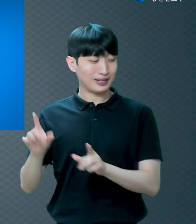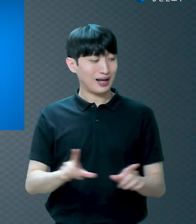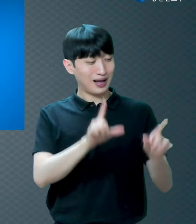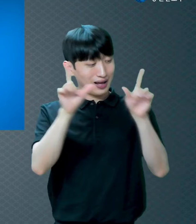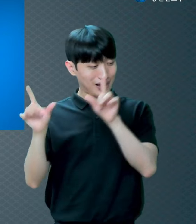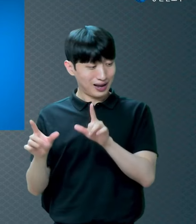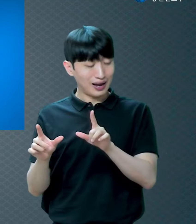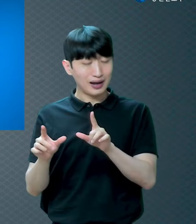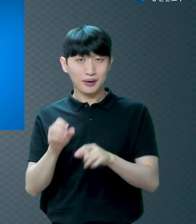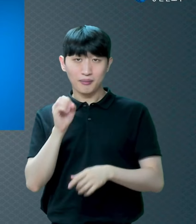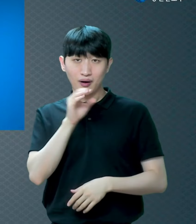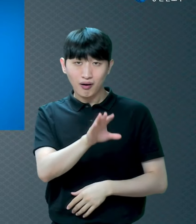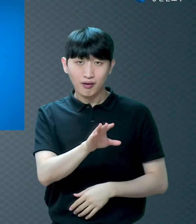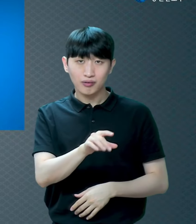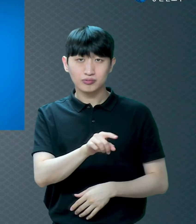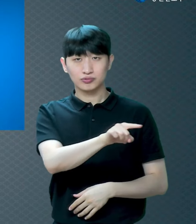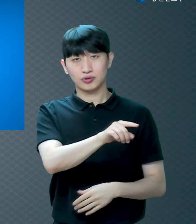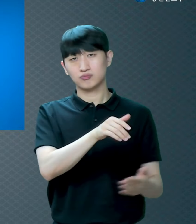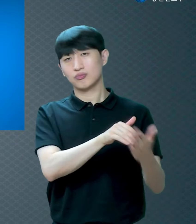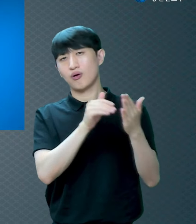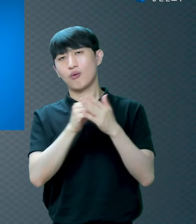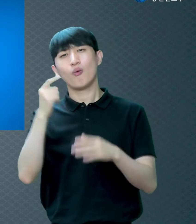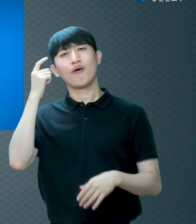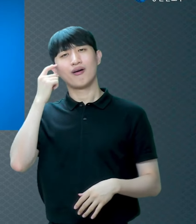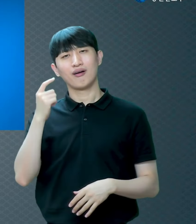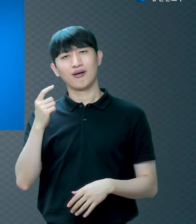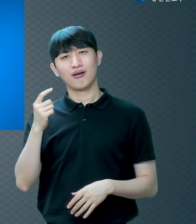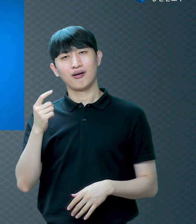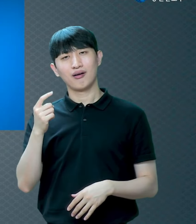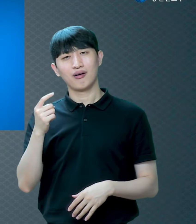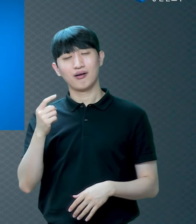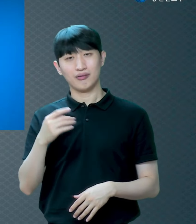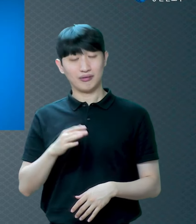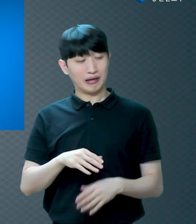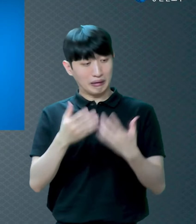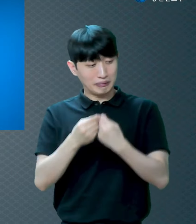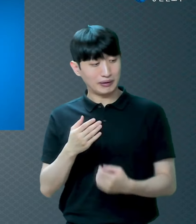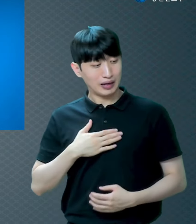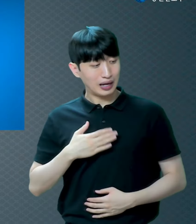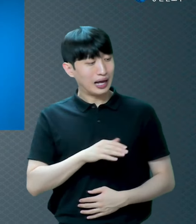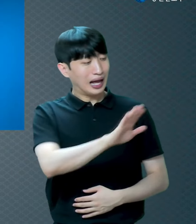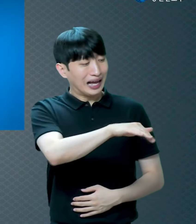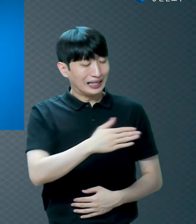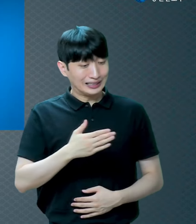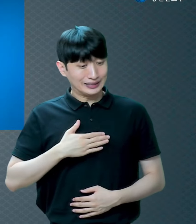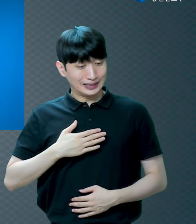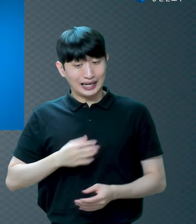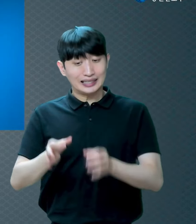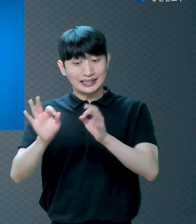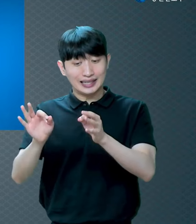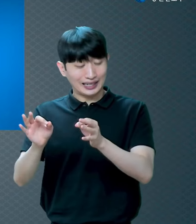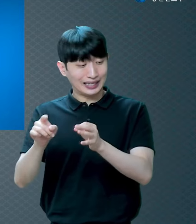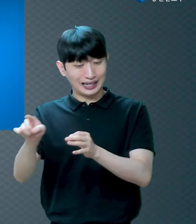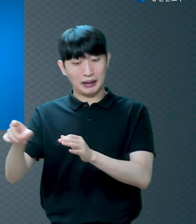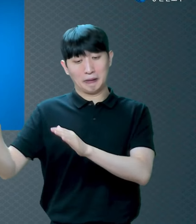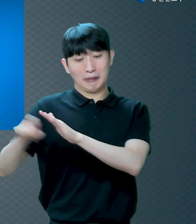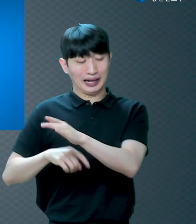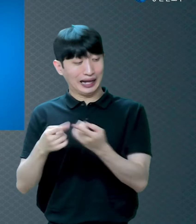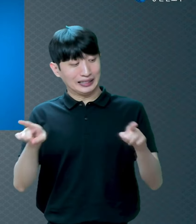우리가 강도가 돼가지고 은행 털자 뭐 그런 얘기예요? 아니 그렇게 좋은 천국에